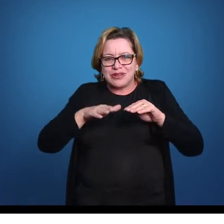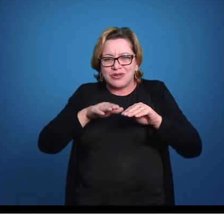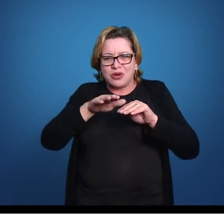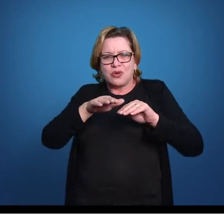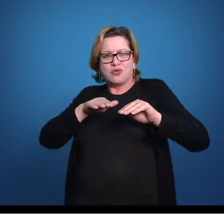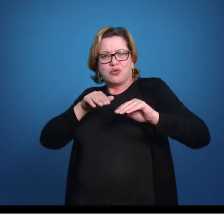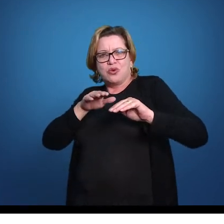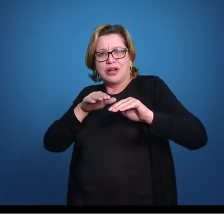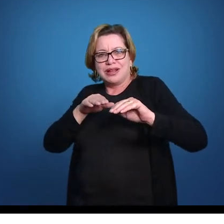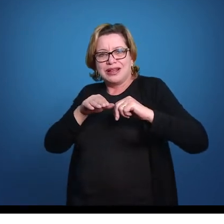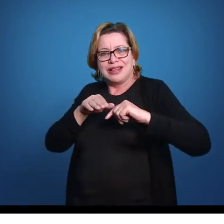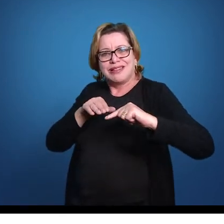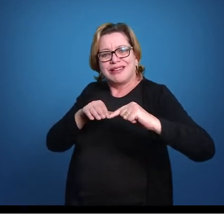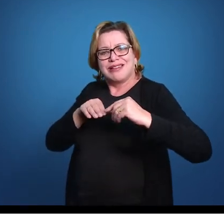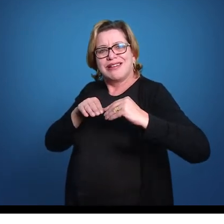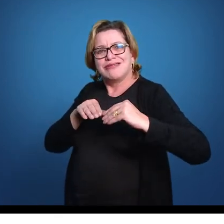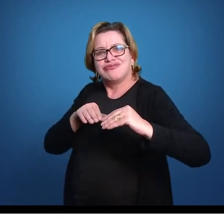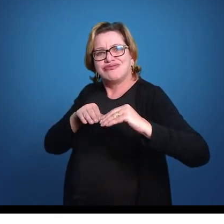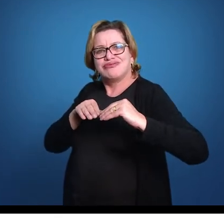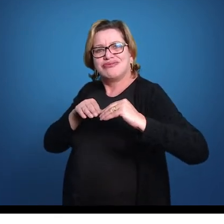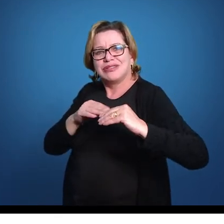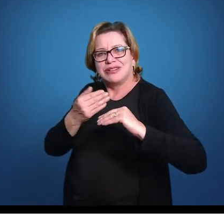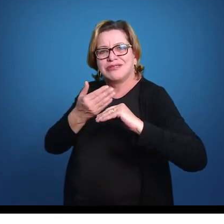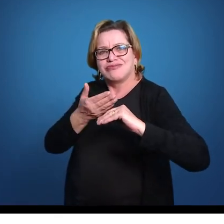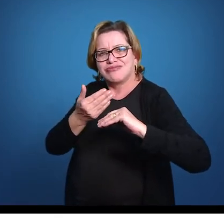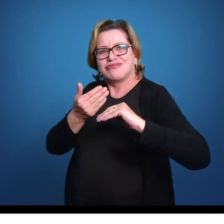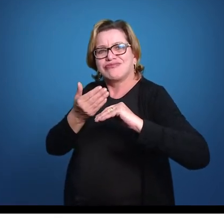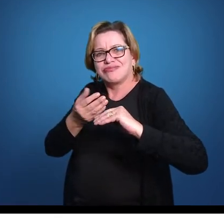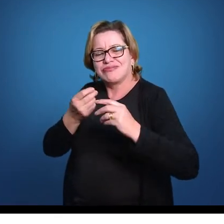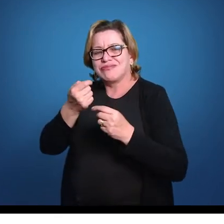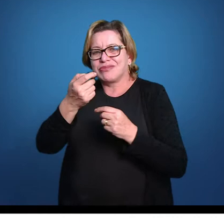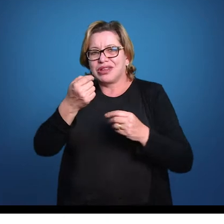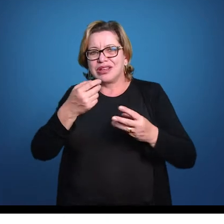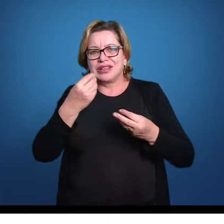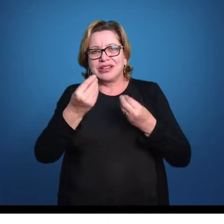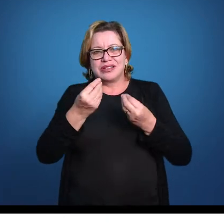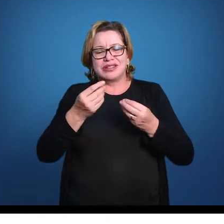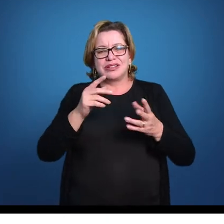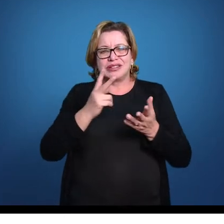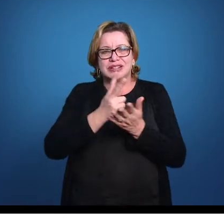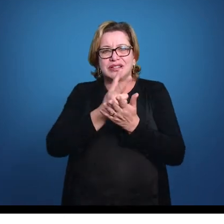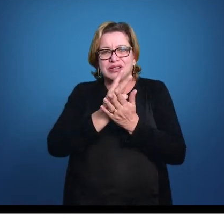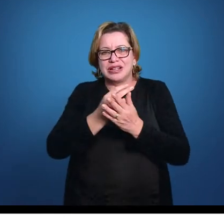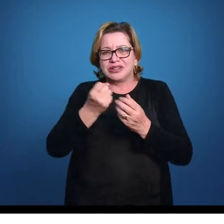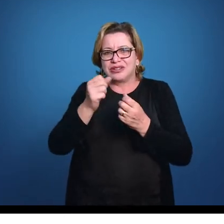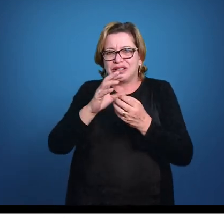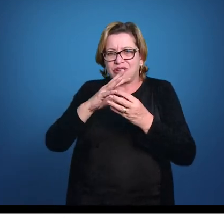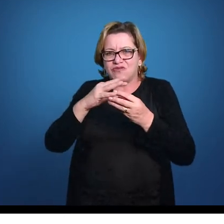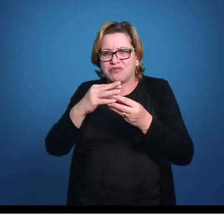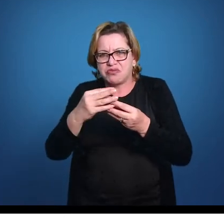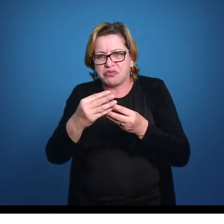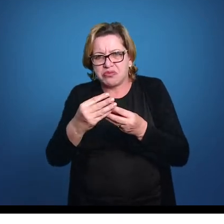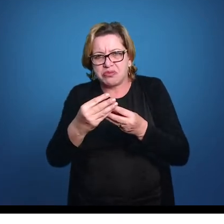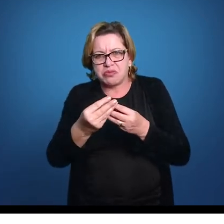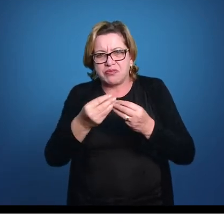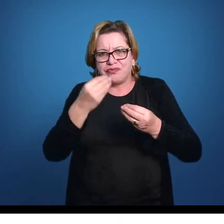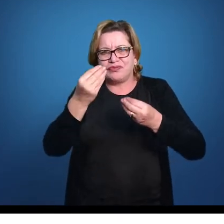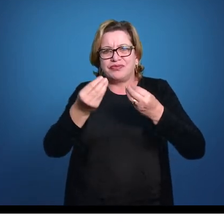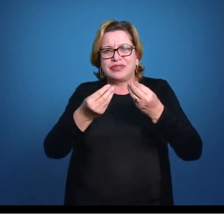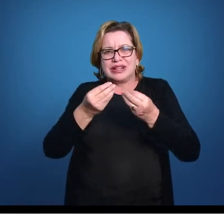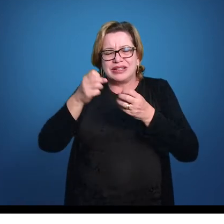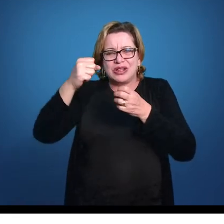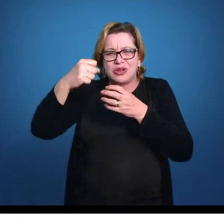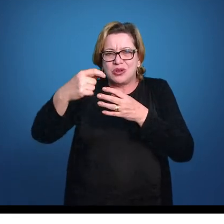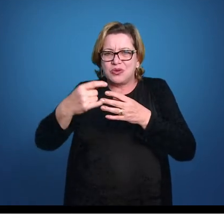frente. Essas cúpulas gelatinosas vão dobrando um pouquinho. Essas cúpulas gelatinosas dobrando ou se amassando um pouquinho, elas